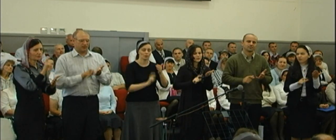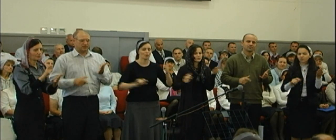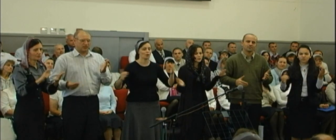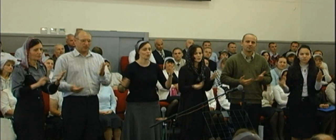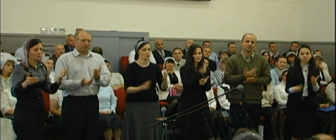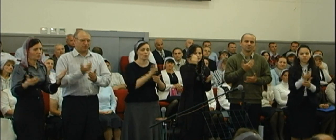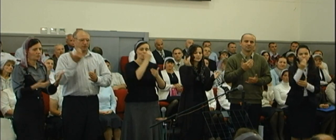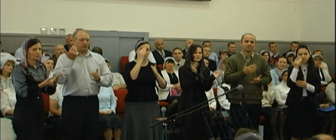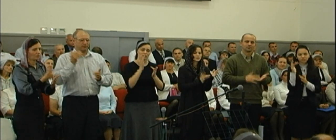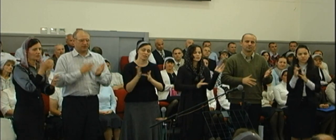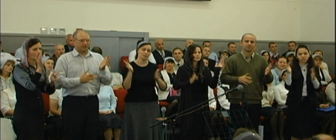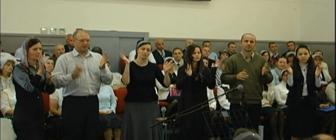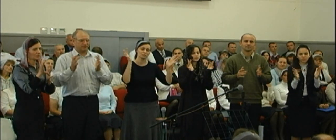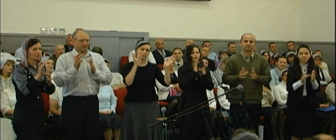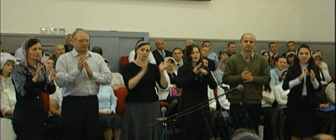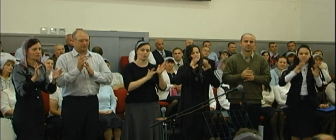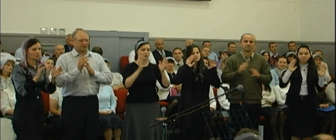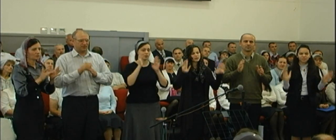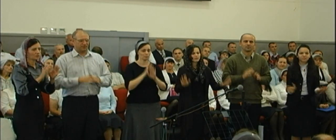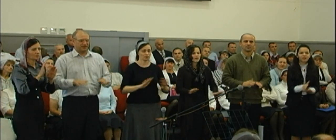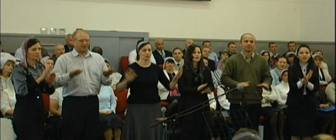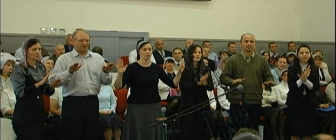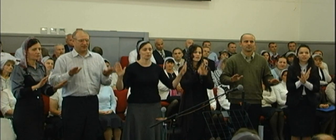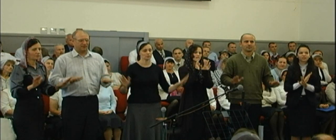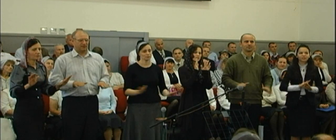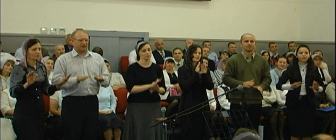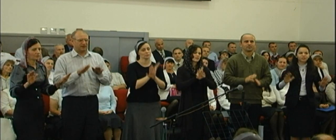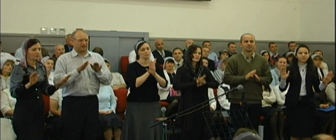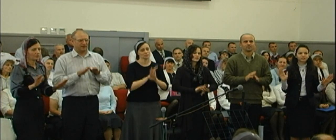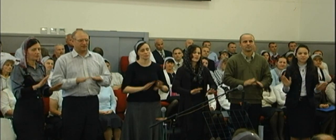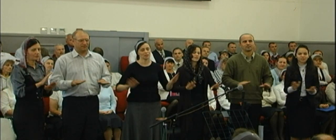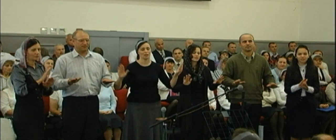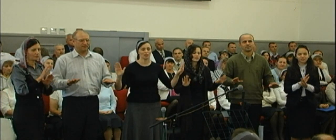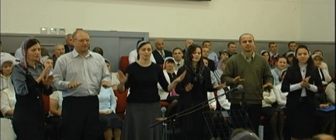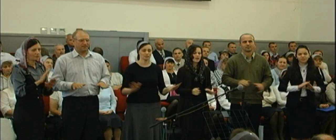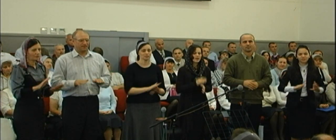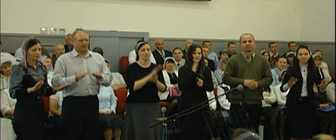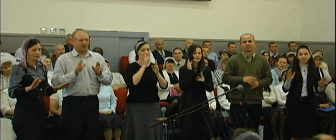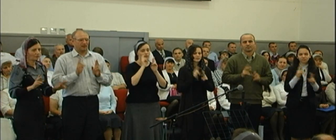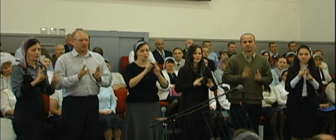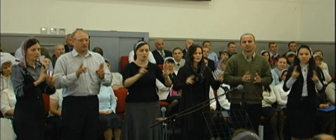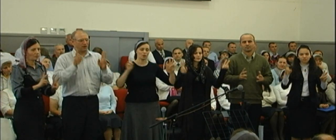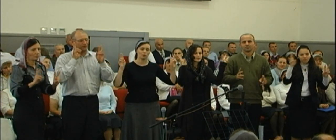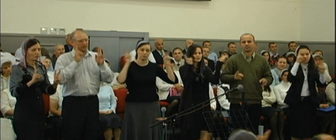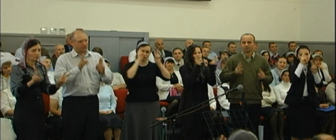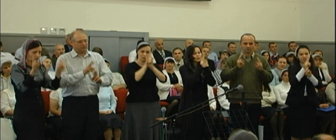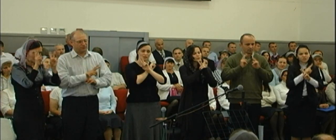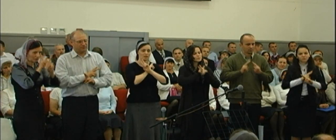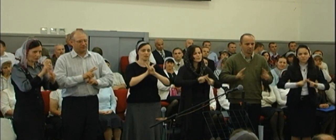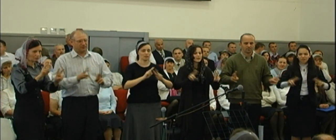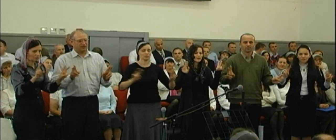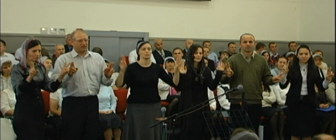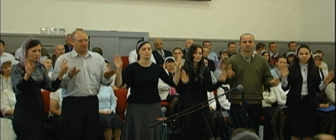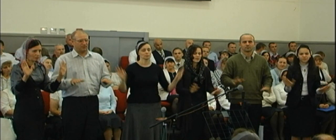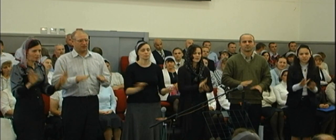Песновую Иисусу воспевая И тот, кто не